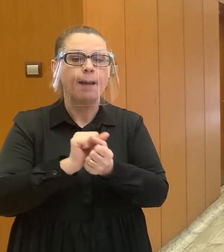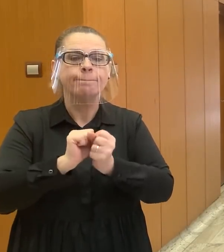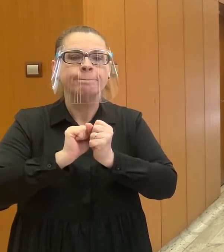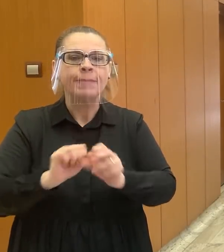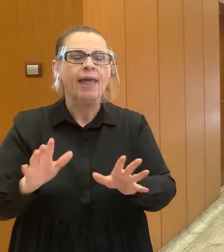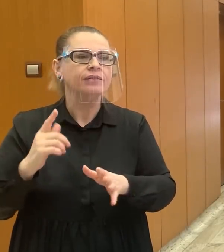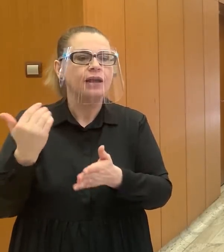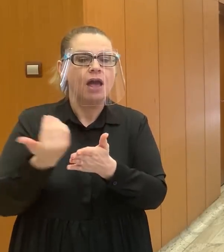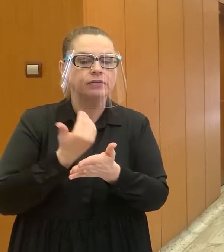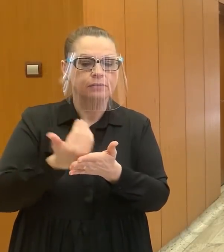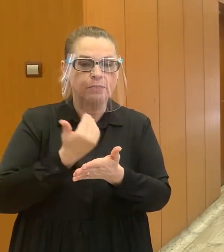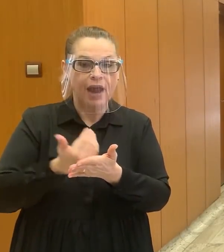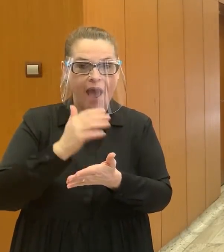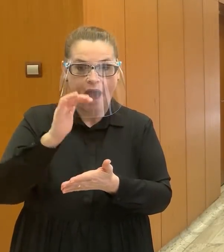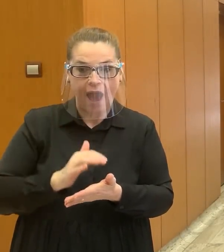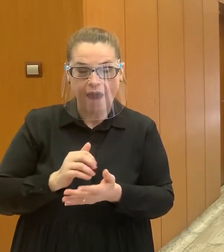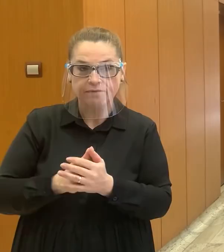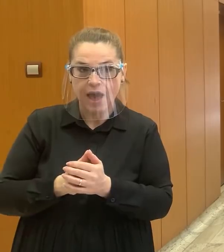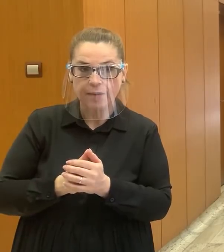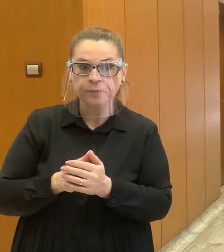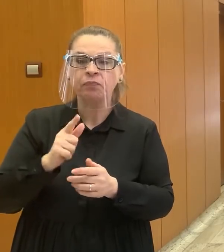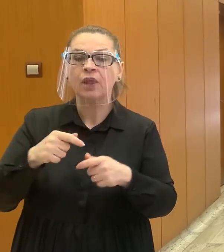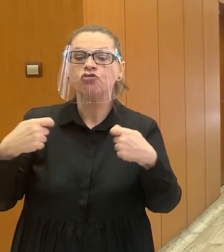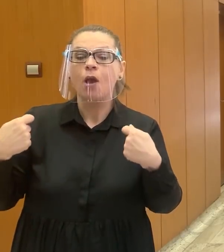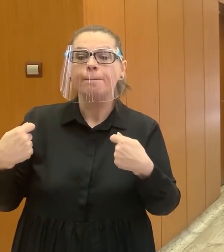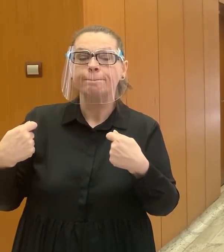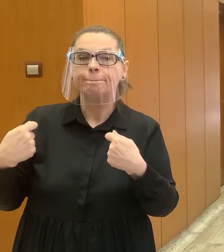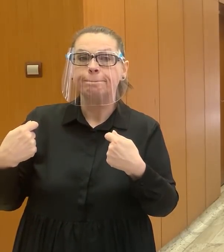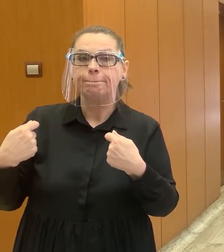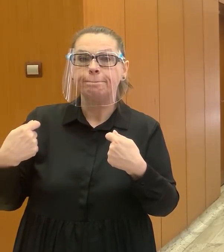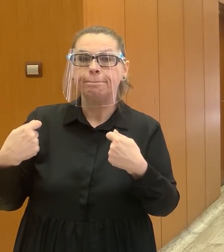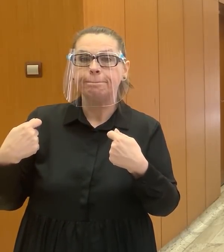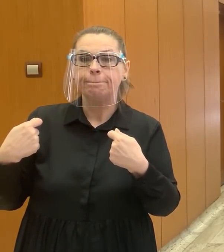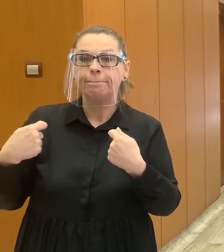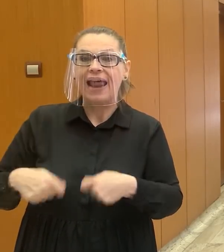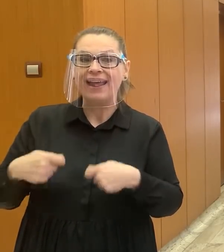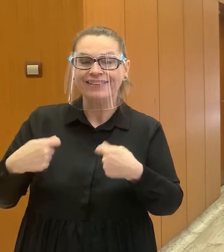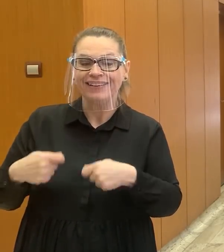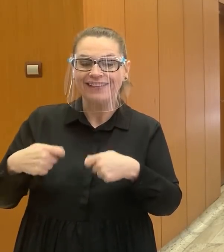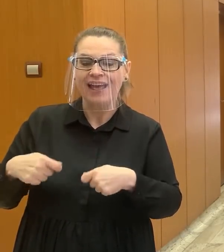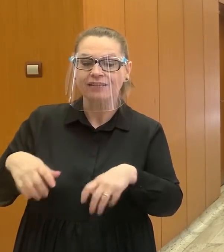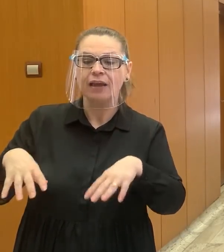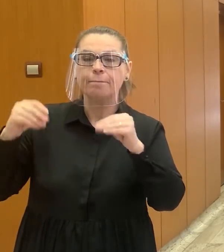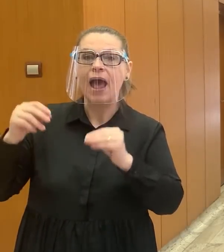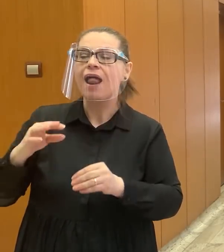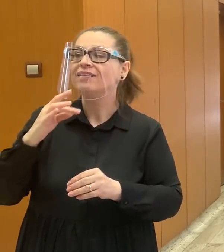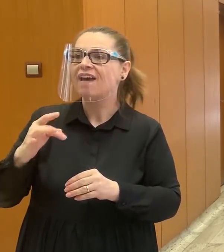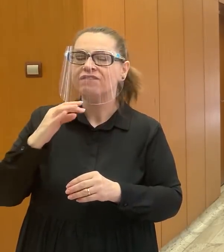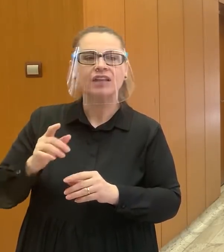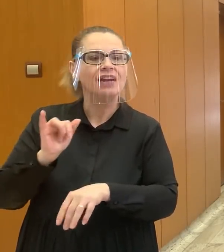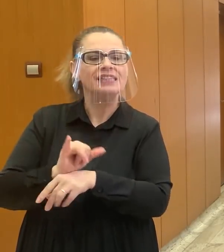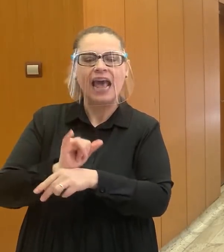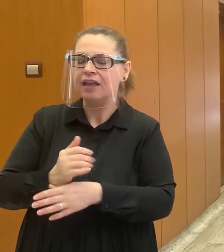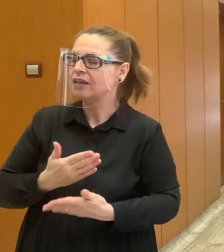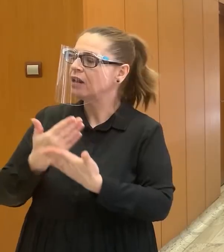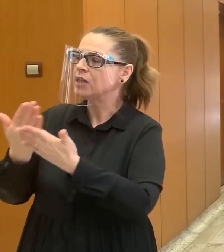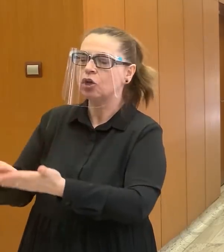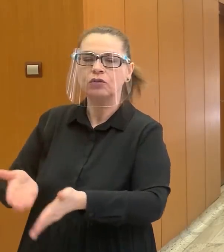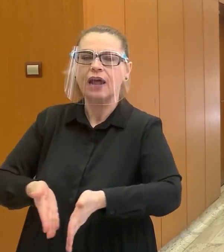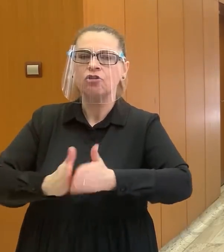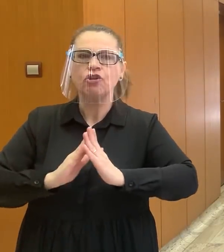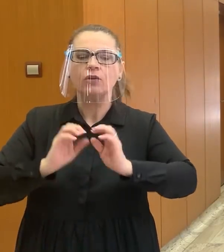videl som to iba v médiách, že sa prezidentský palác alebo vyjadril, že zatiaľ nedostali žiadosť o zbavenie